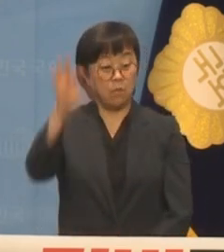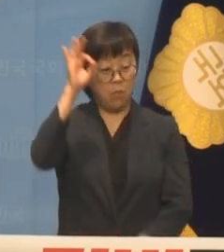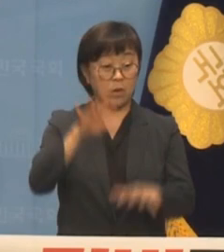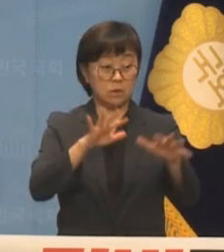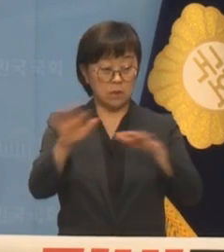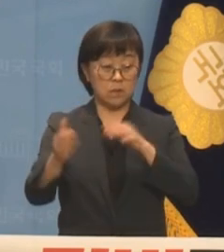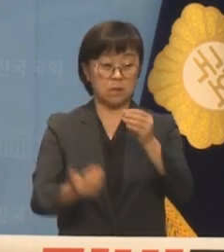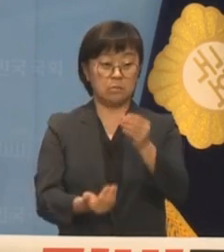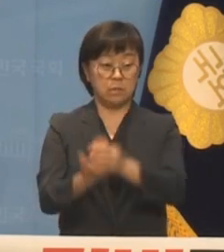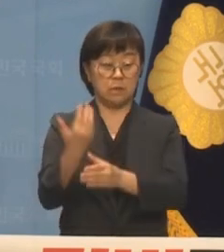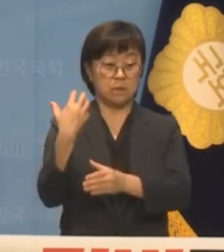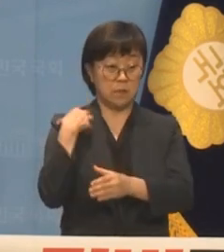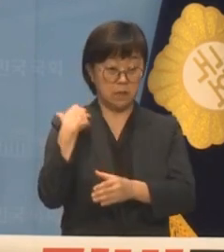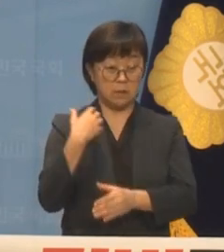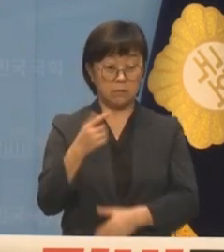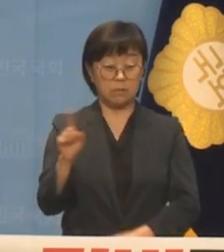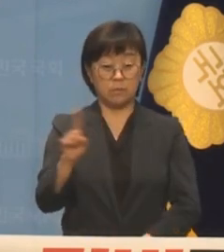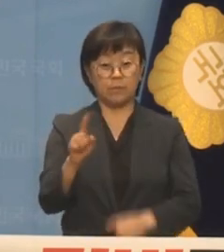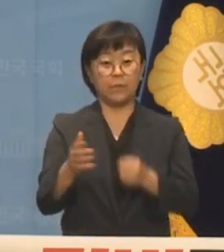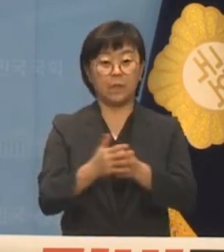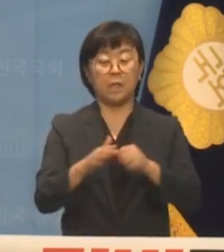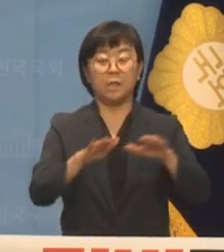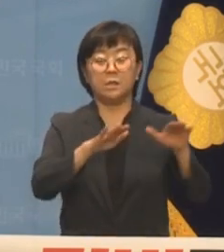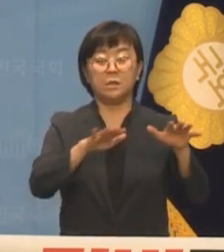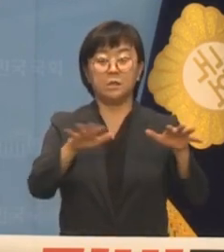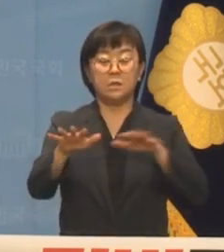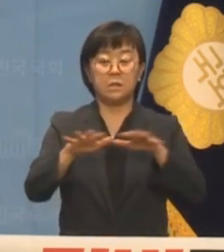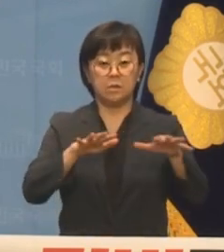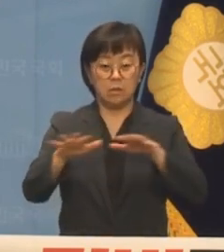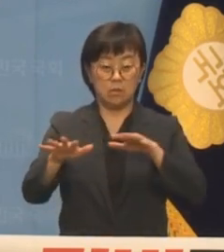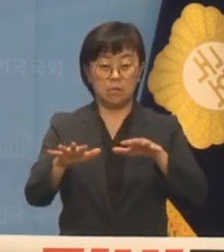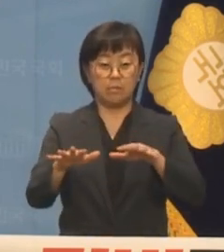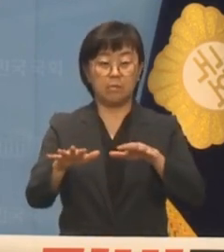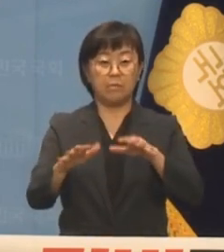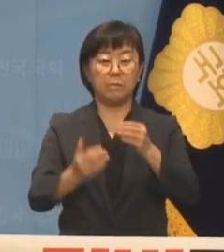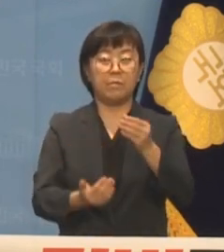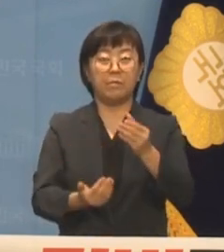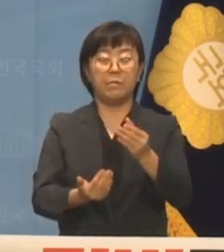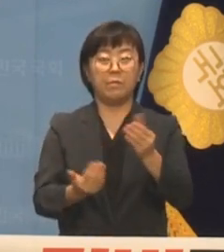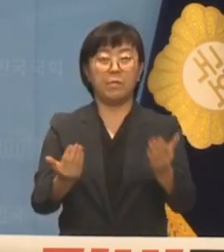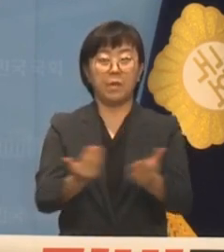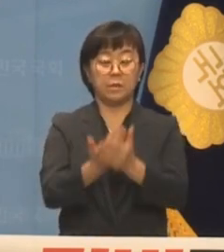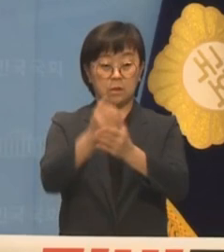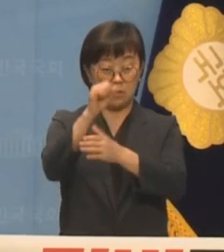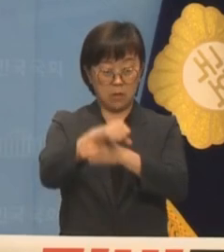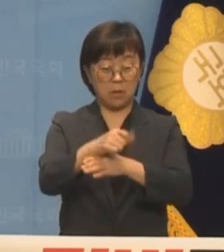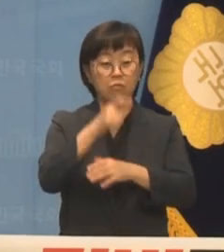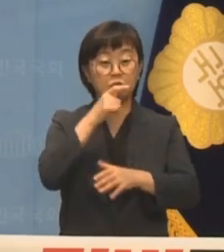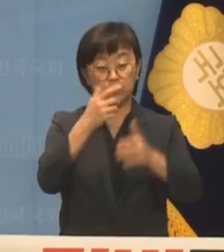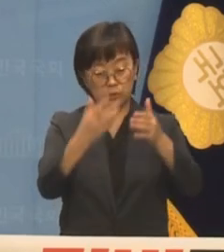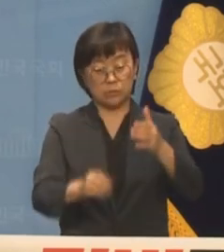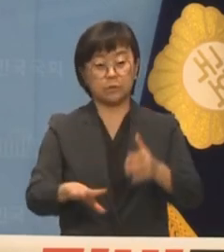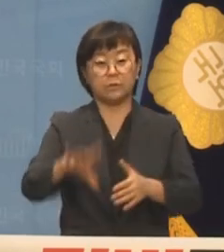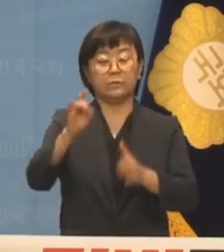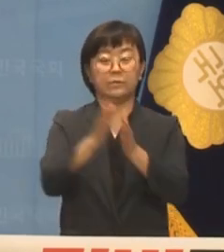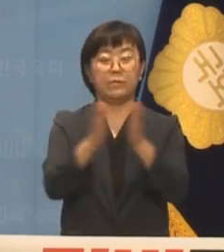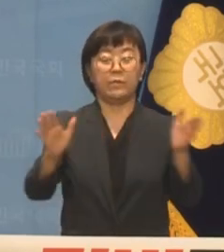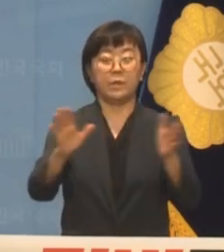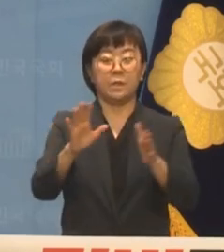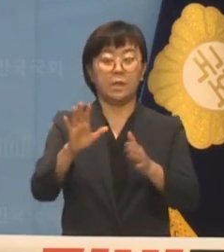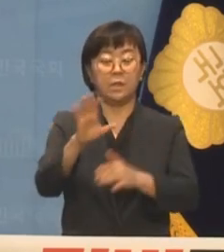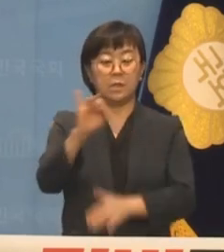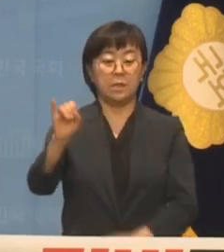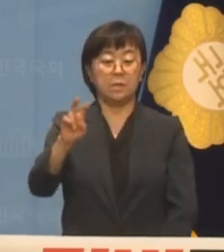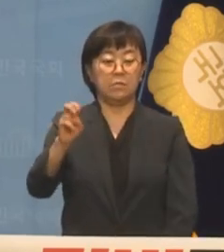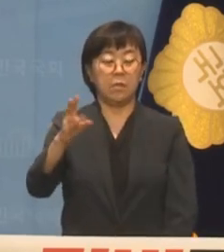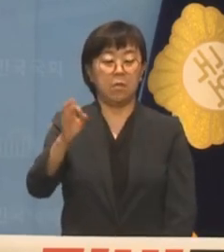지진의 책임 소재는 지열발전을 허가했거나 물주입을 처음 시작한 이명박,